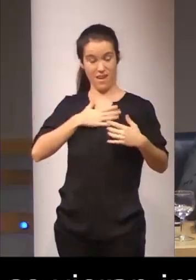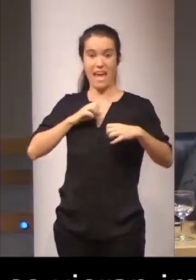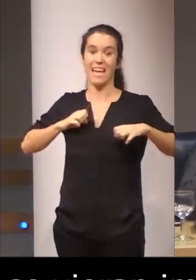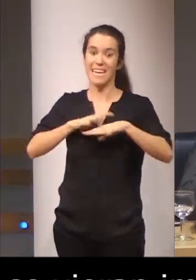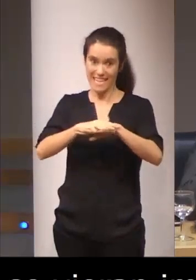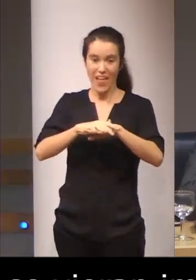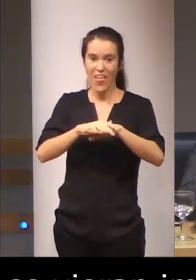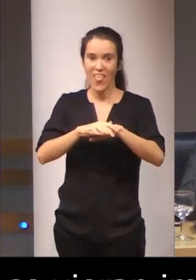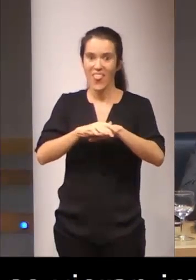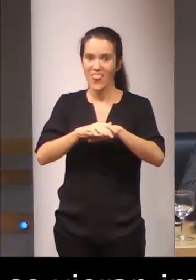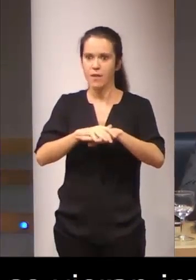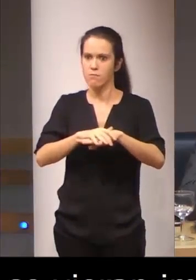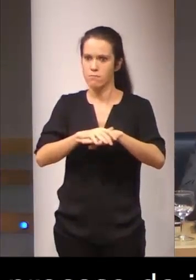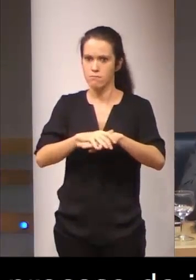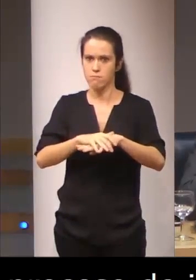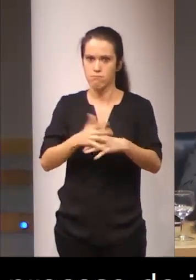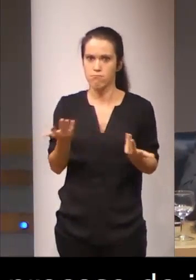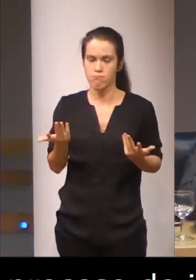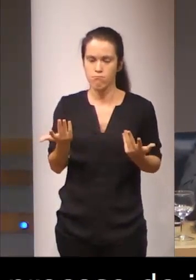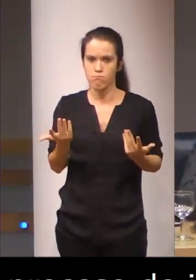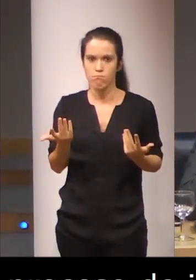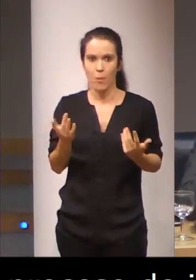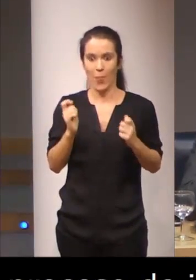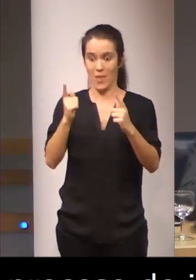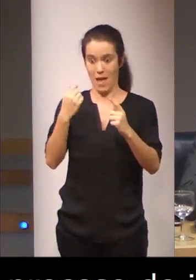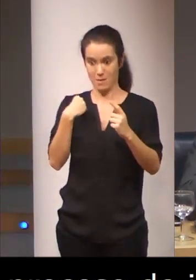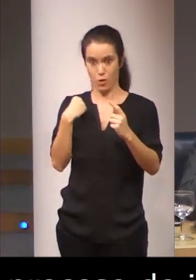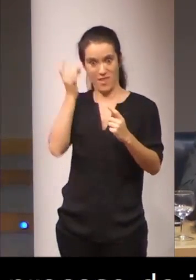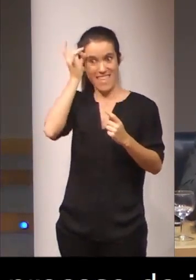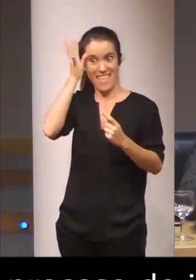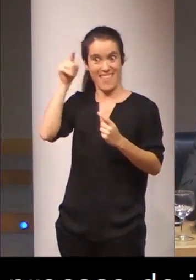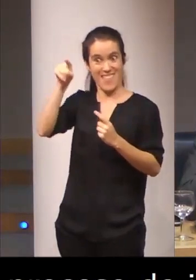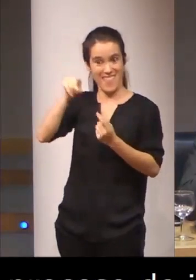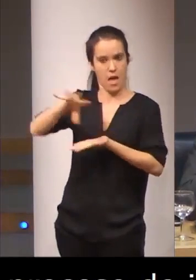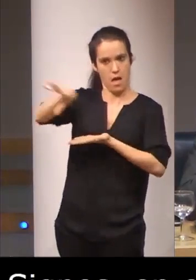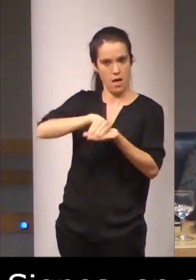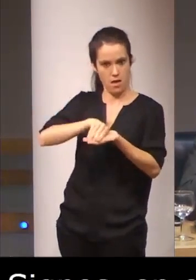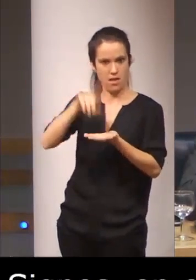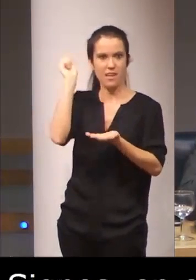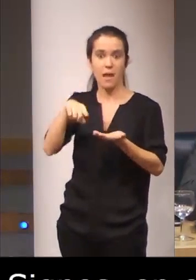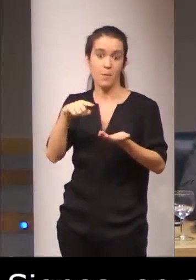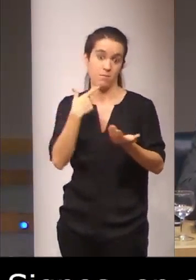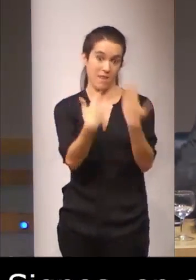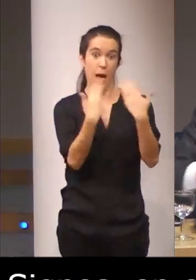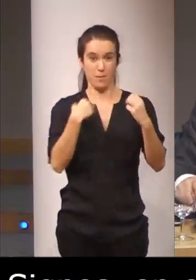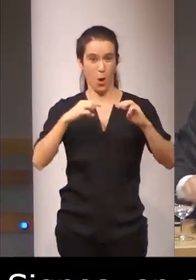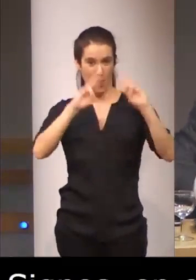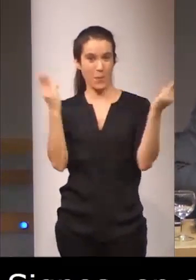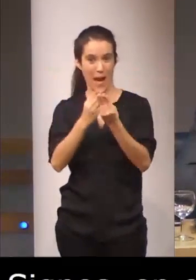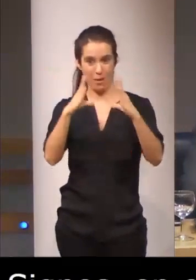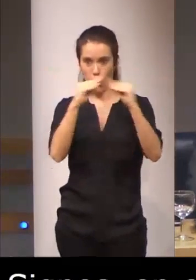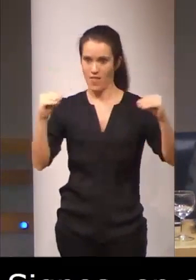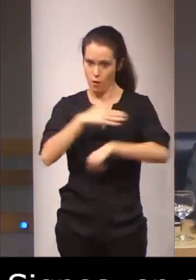aplicada y lo que ha llevado a la Junta, al Parlamento de Andalucía, es una